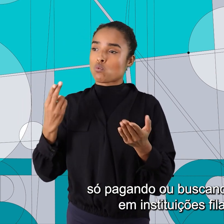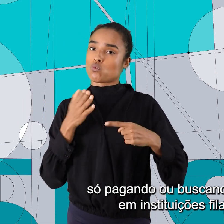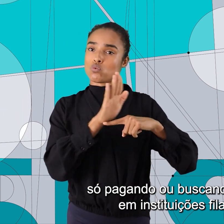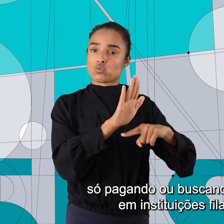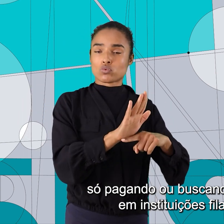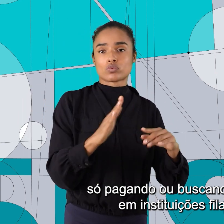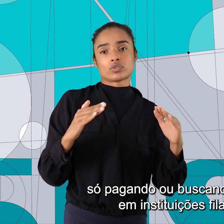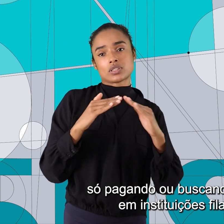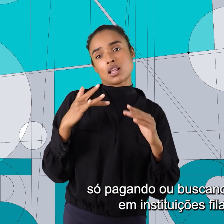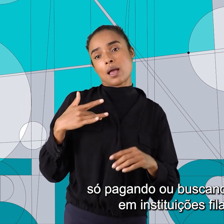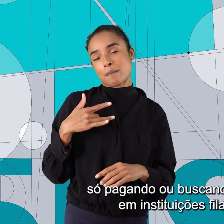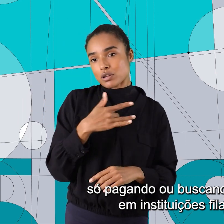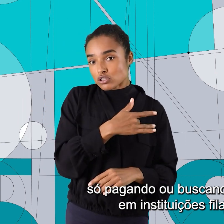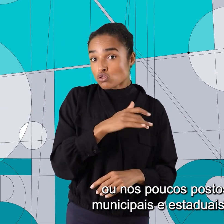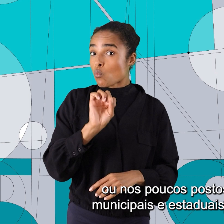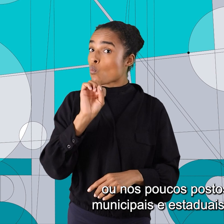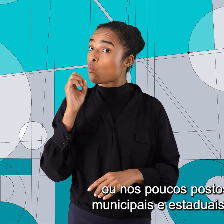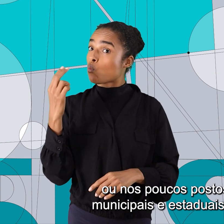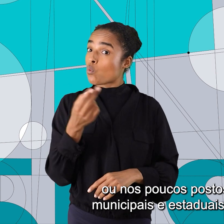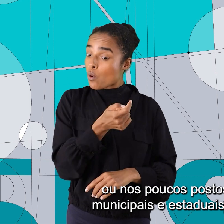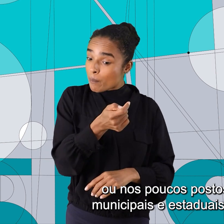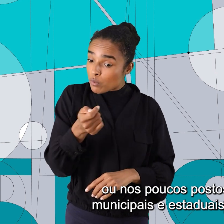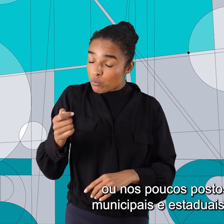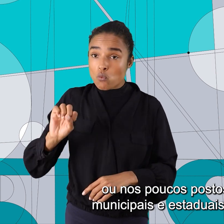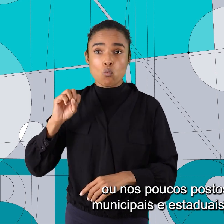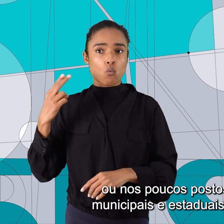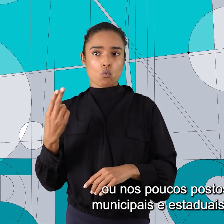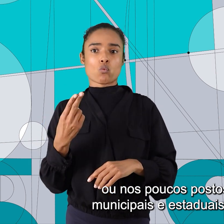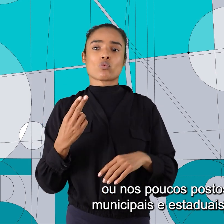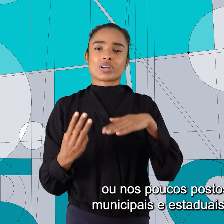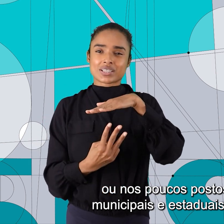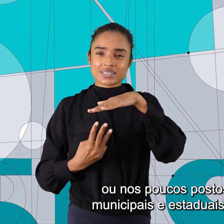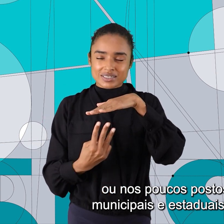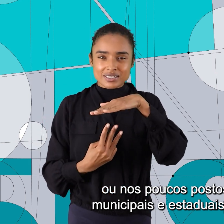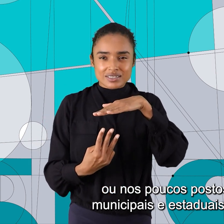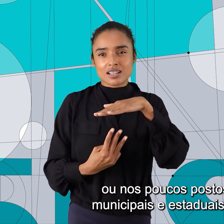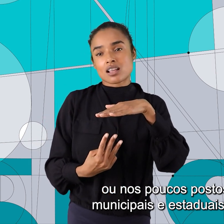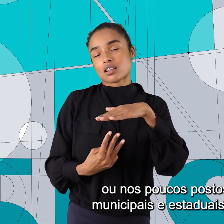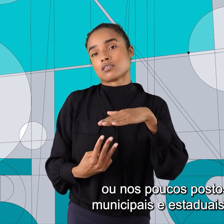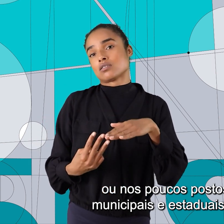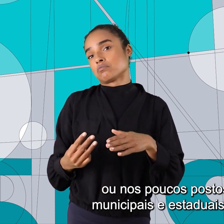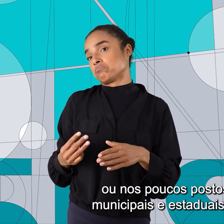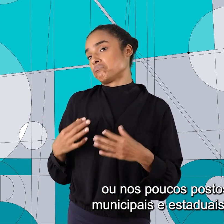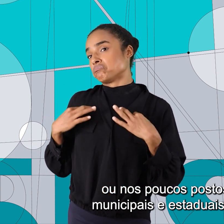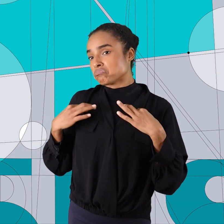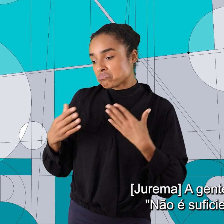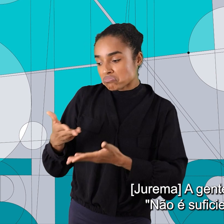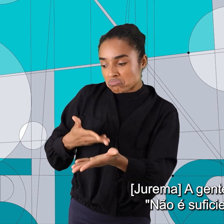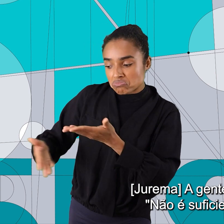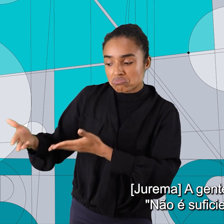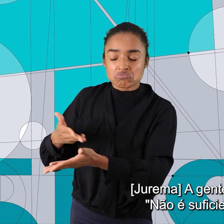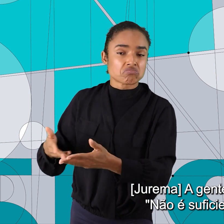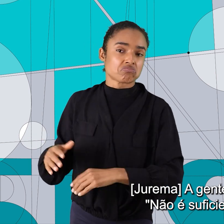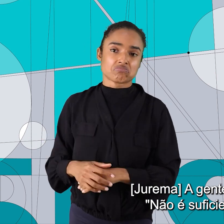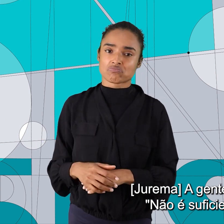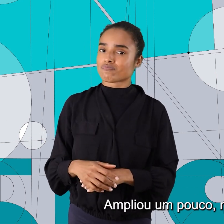atendimento em instituições filantrópicas ou nos poucos postos e hospitais municipais e estaduais que existiam. A gente